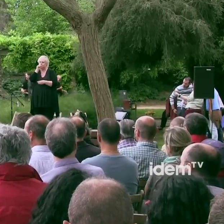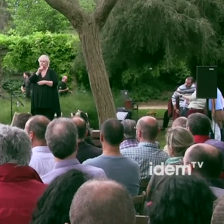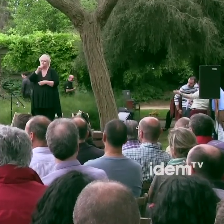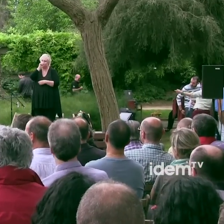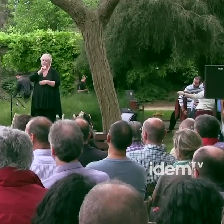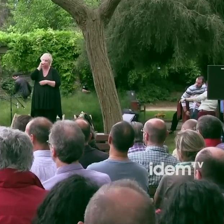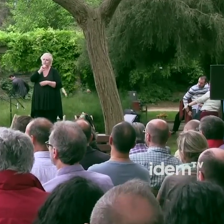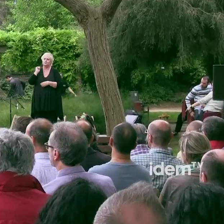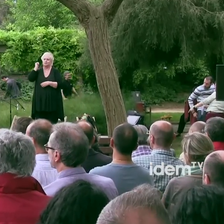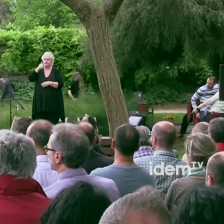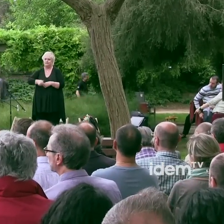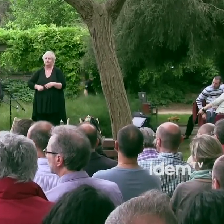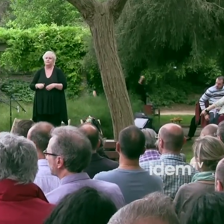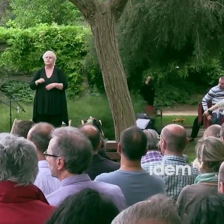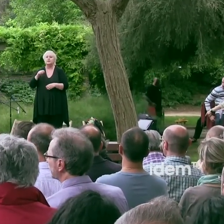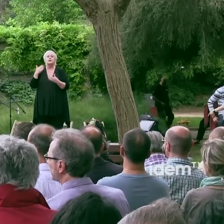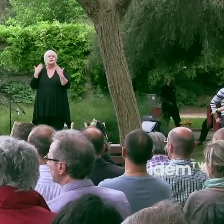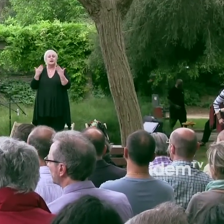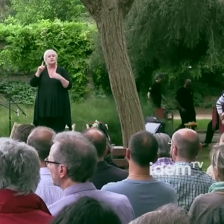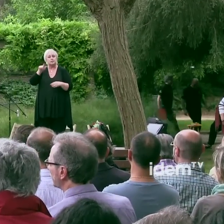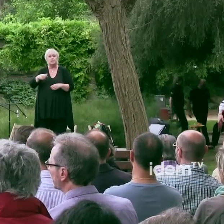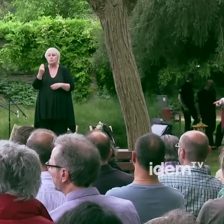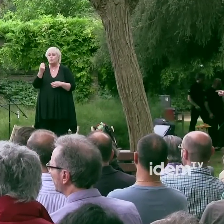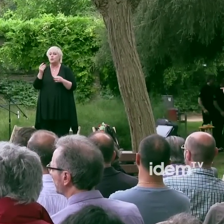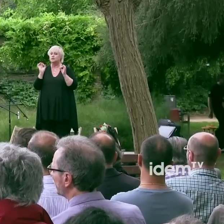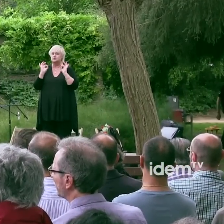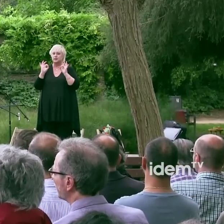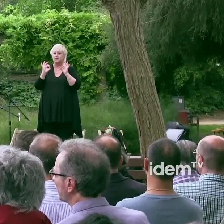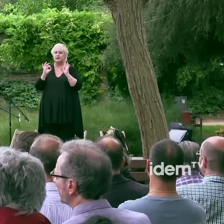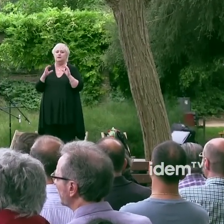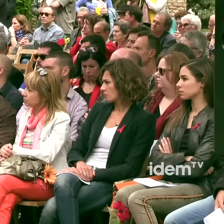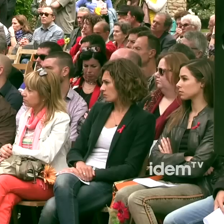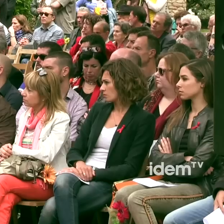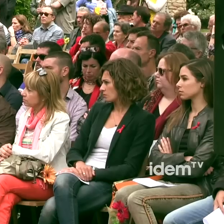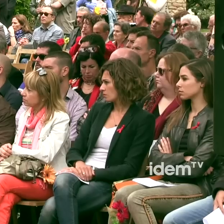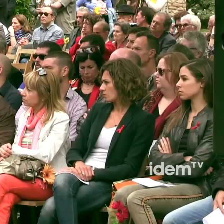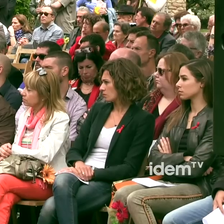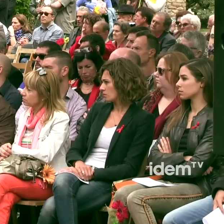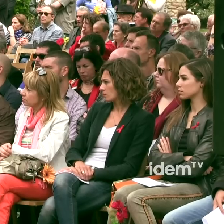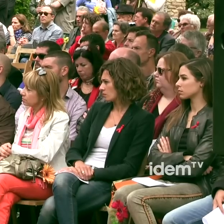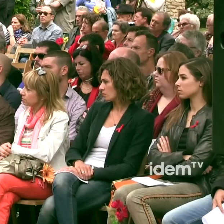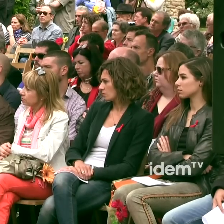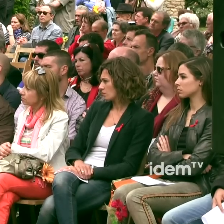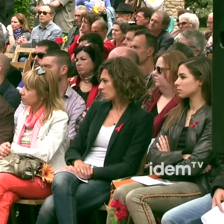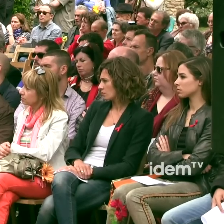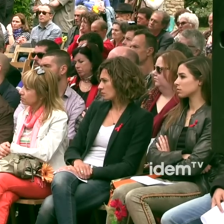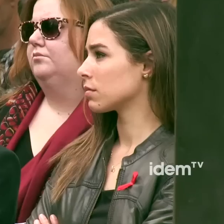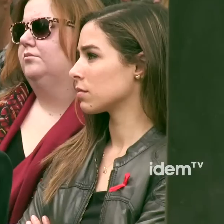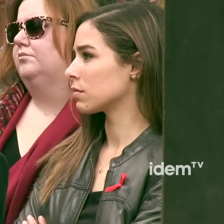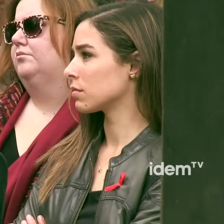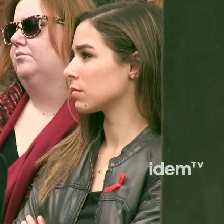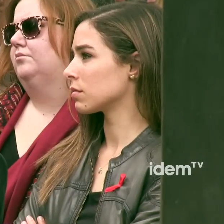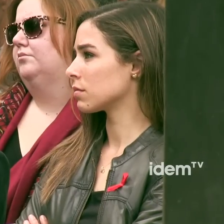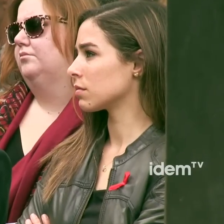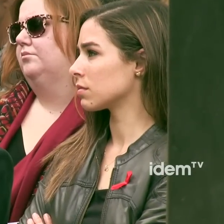anys gràcies també de manera molt especial al col·lectiu d'actrius i actors del nostre país perquè des dels inicis sempre ens heu donat